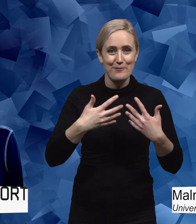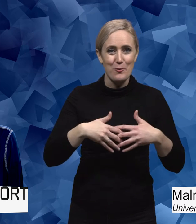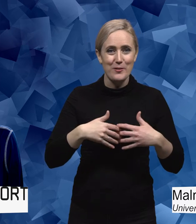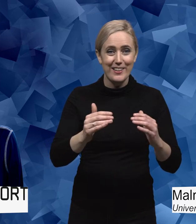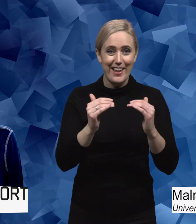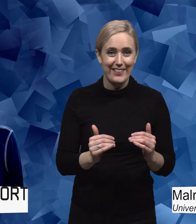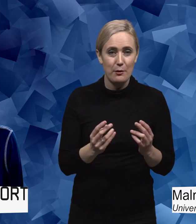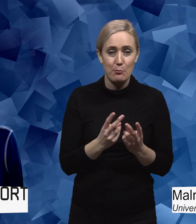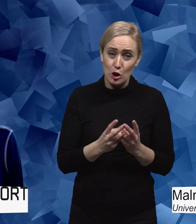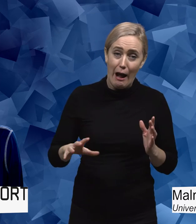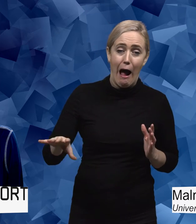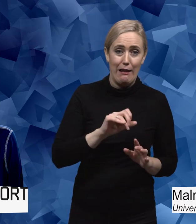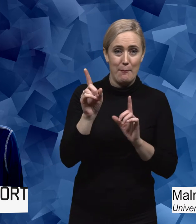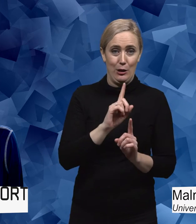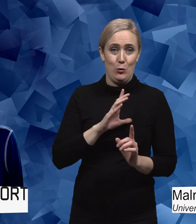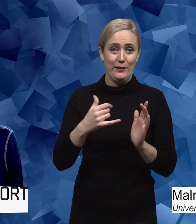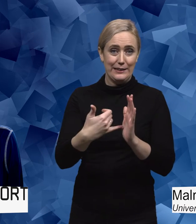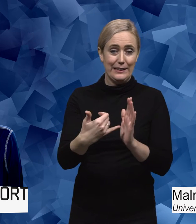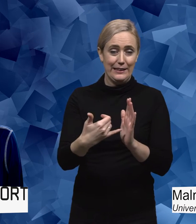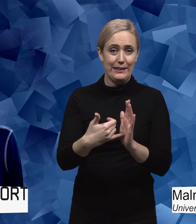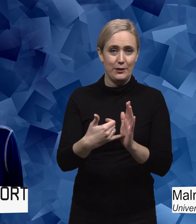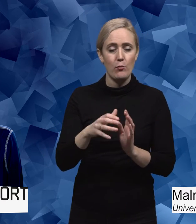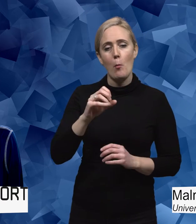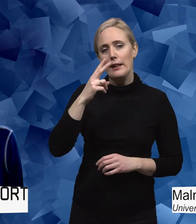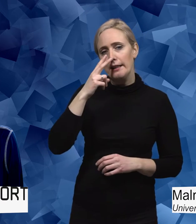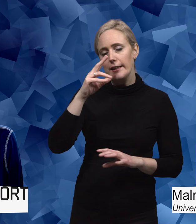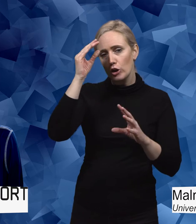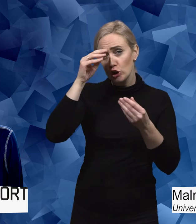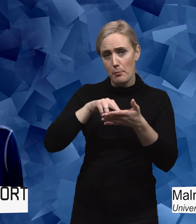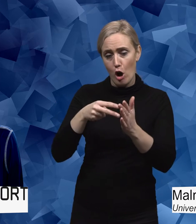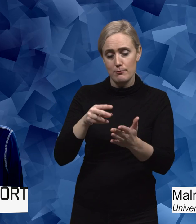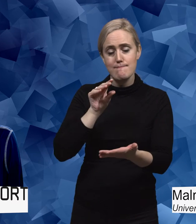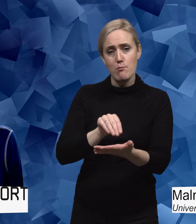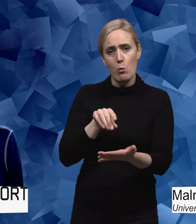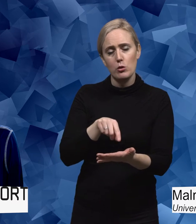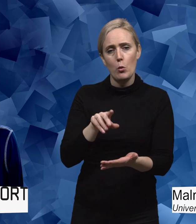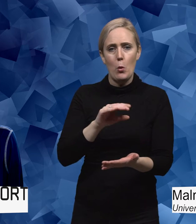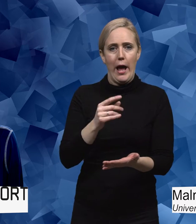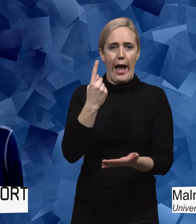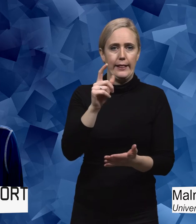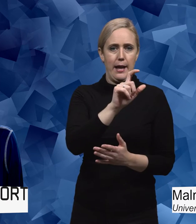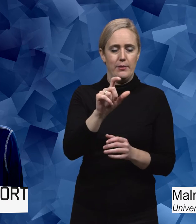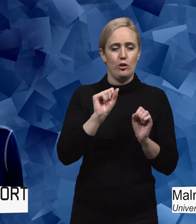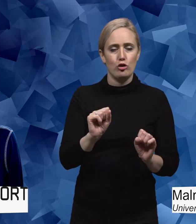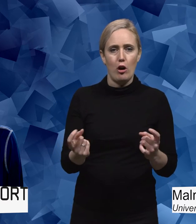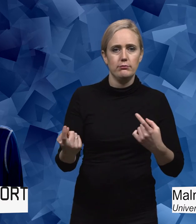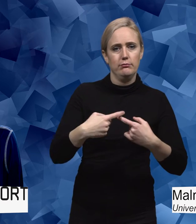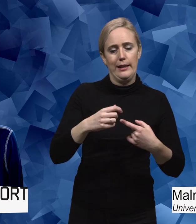helt enkelt alla människor. Och i kursplanerna då, om man tittar så kunde det stå att ett visst ämne skulle relateras till genus,